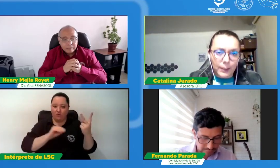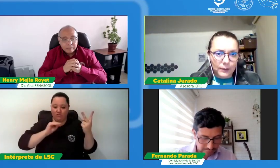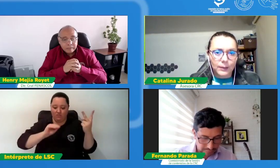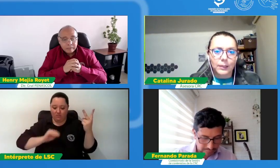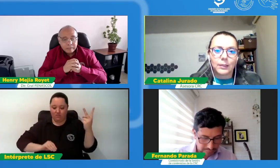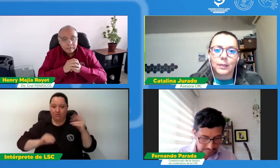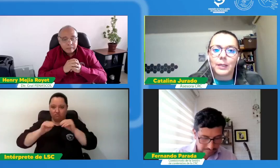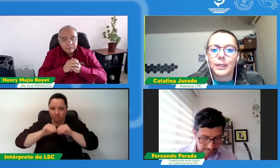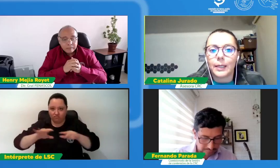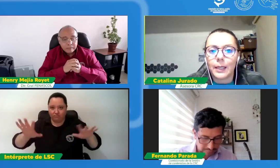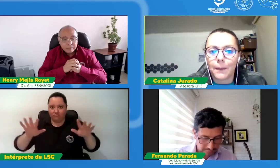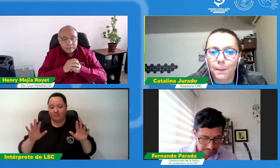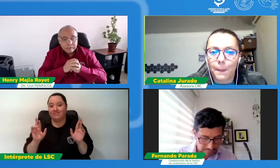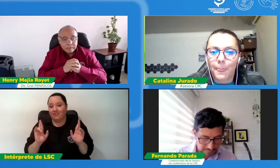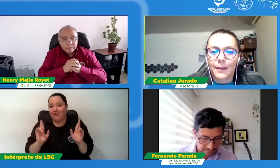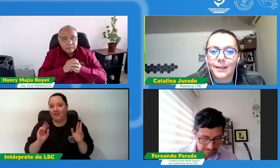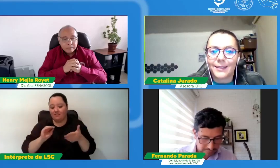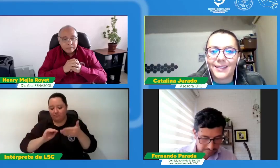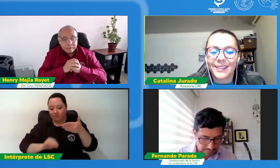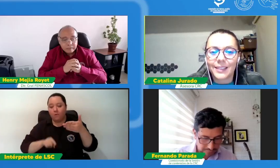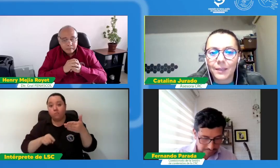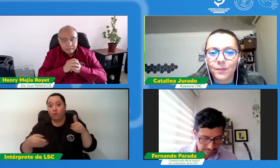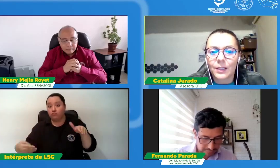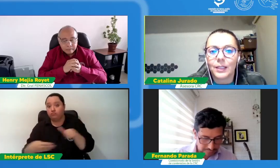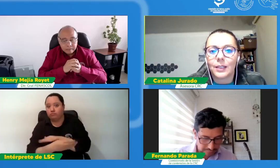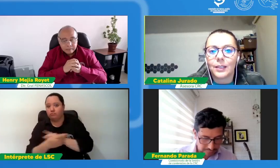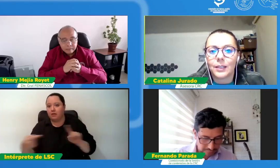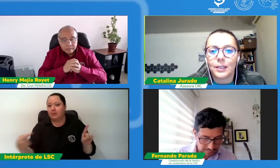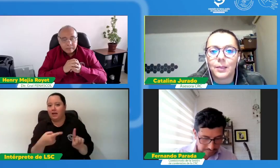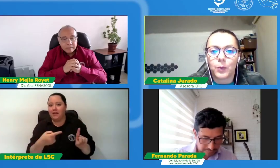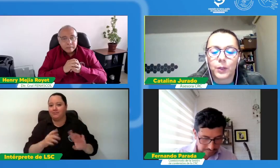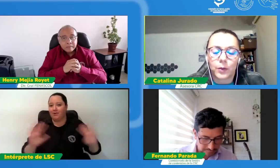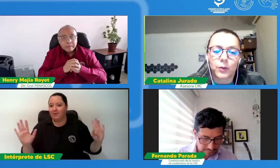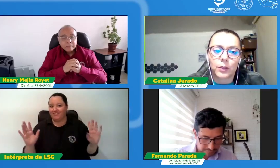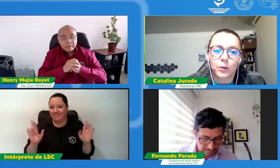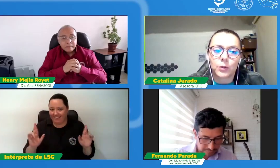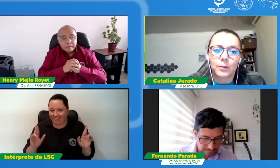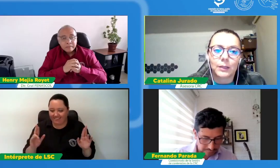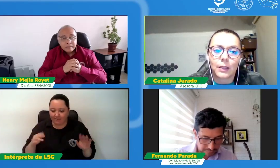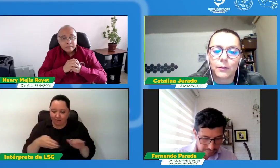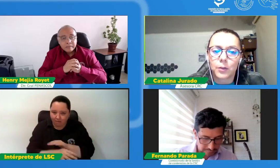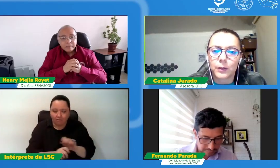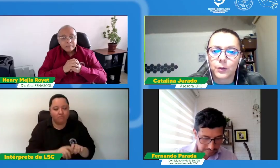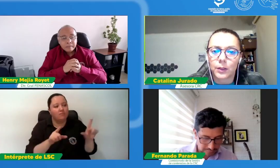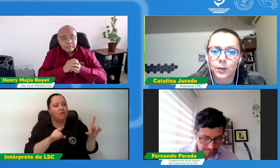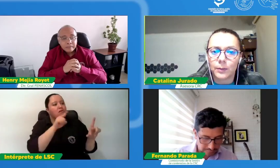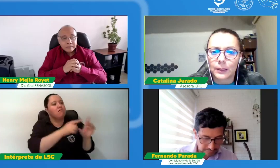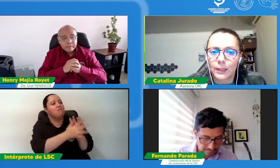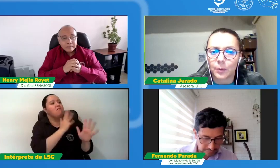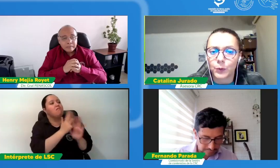acceder de manera directa y poder conocer justamente la información que conversamos